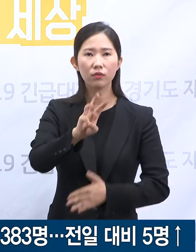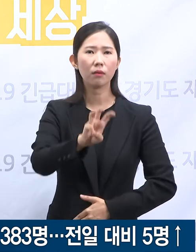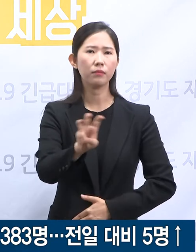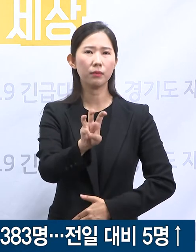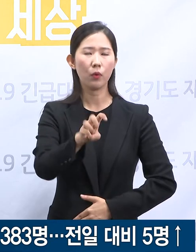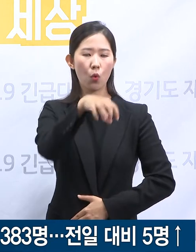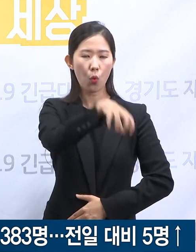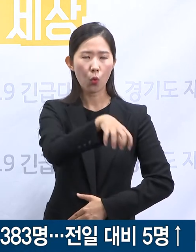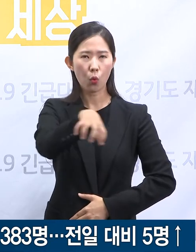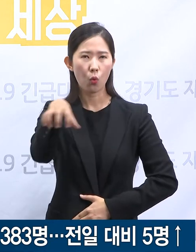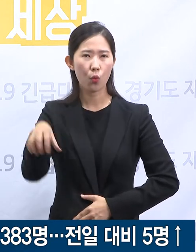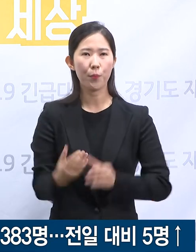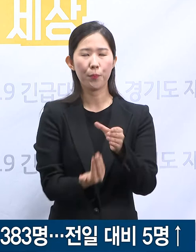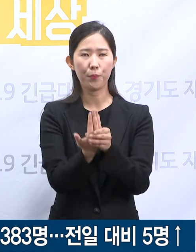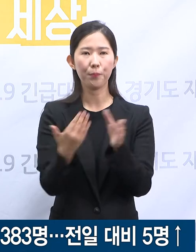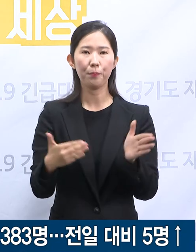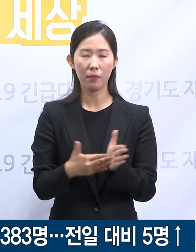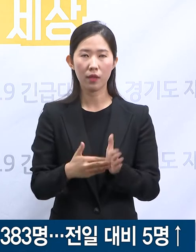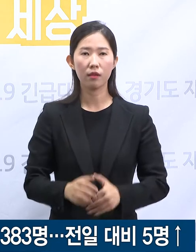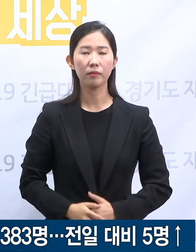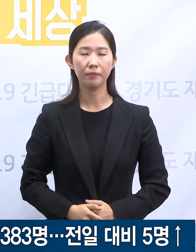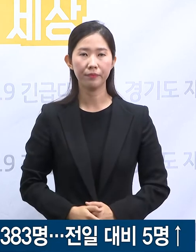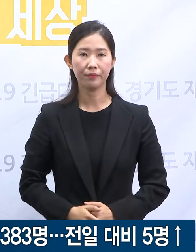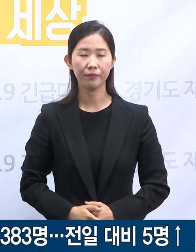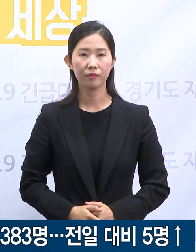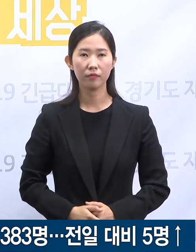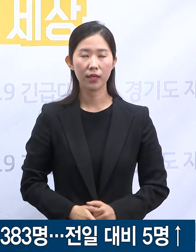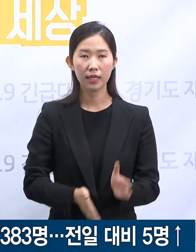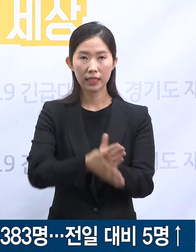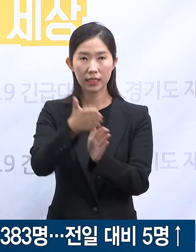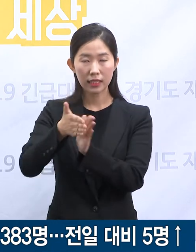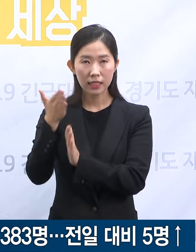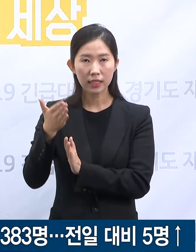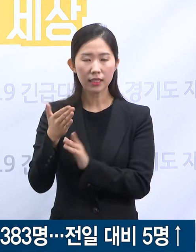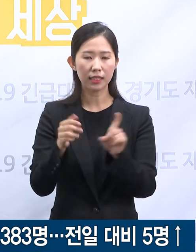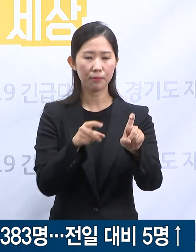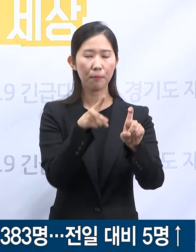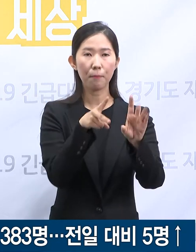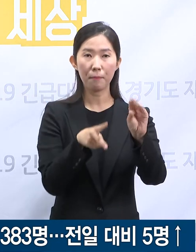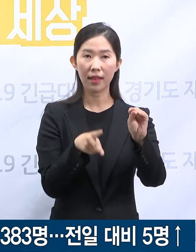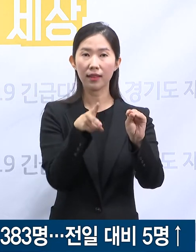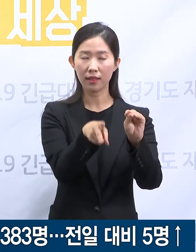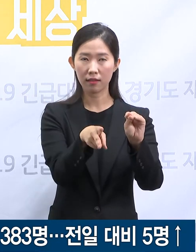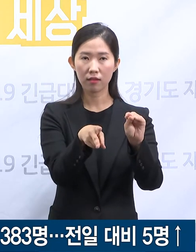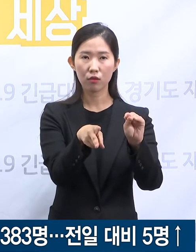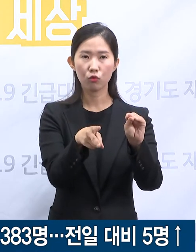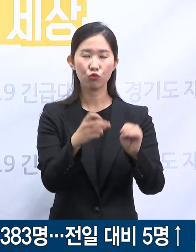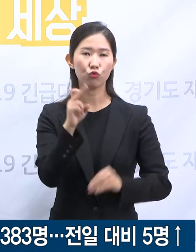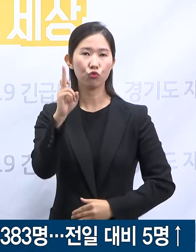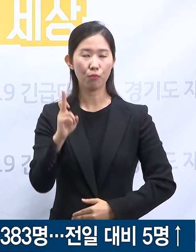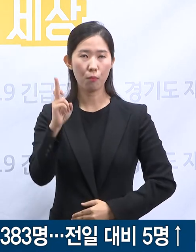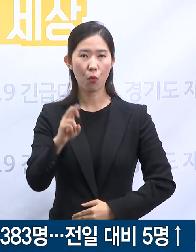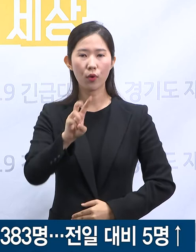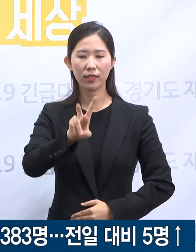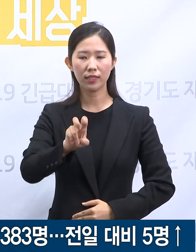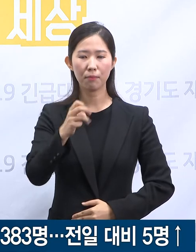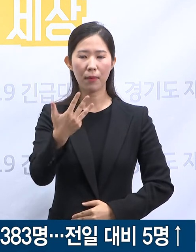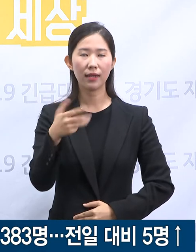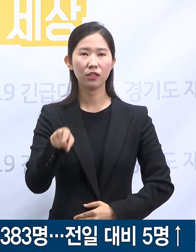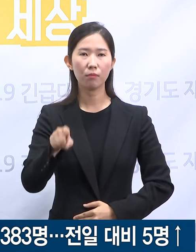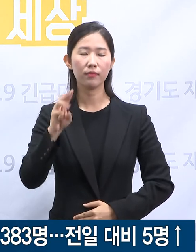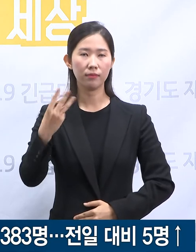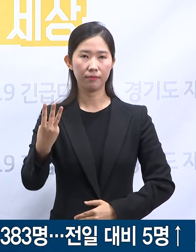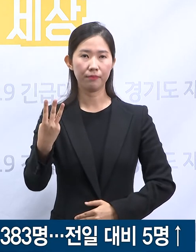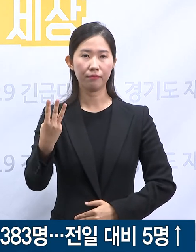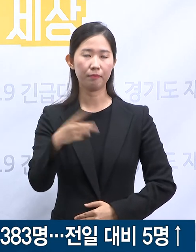발생하였습니다. 도내 시군별 인구 10만 명당 확진자 발생 수는 군포시가 28.3명으로 가장